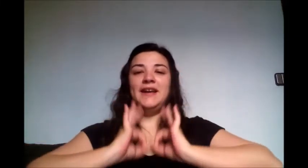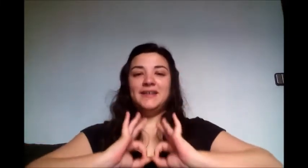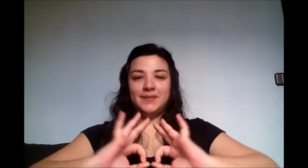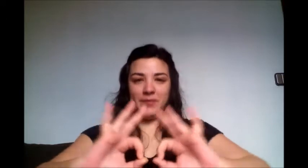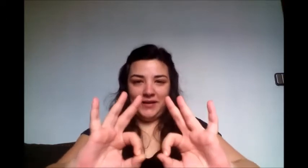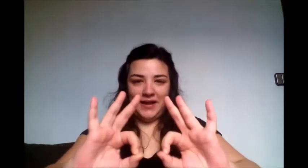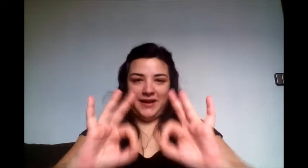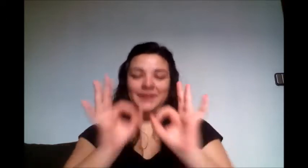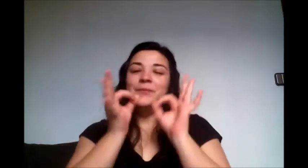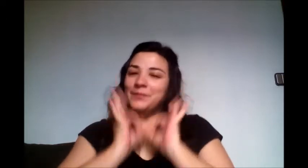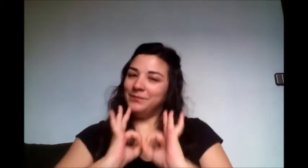Especial.